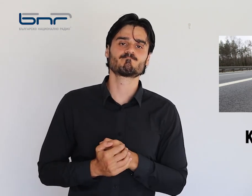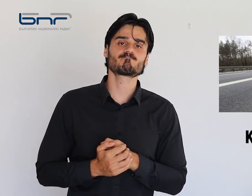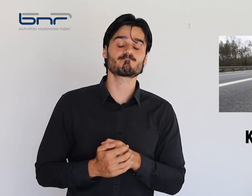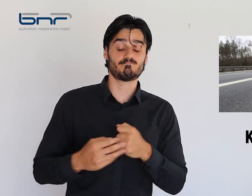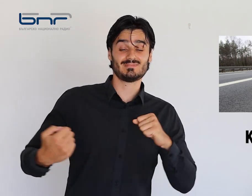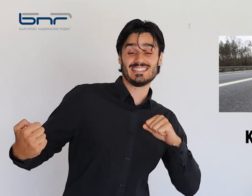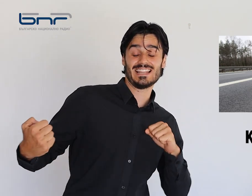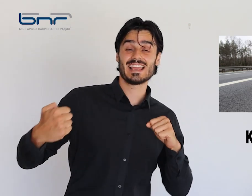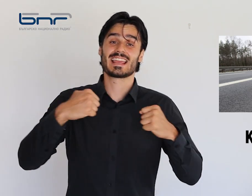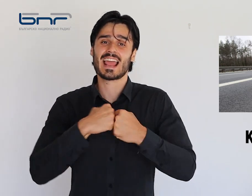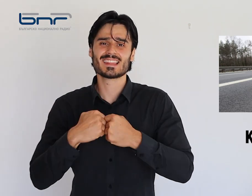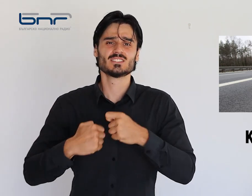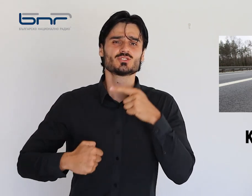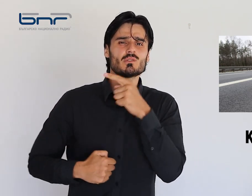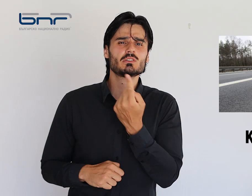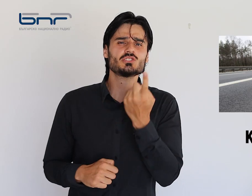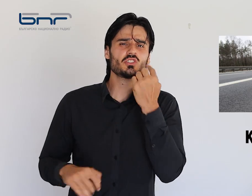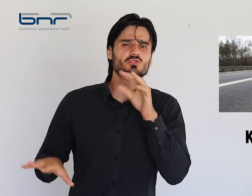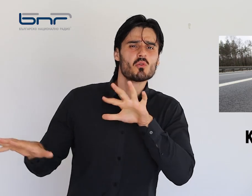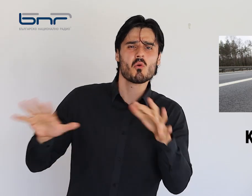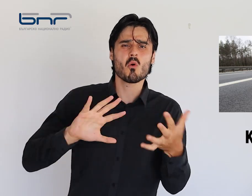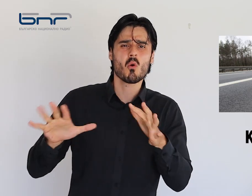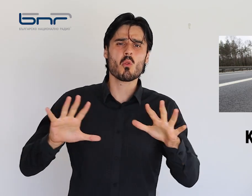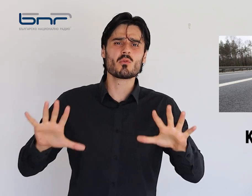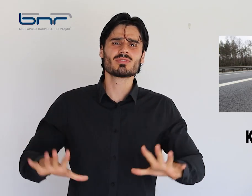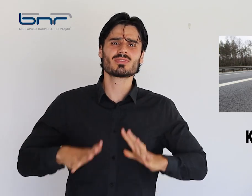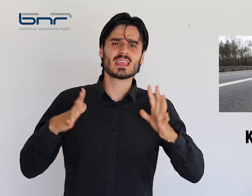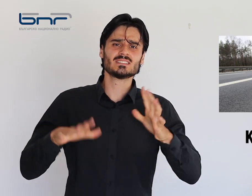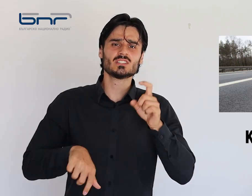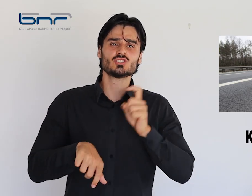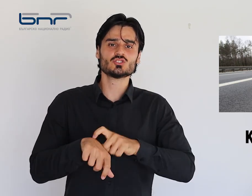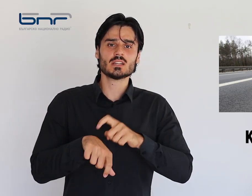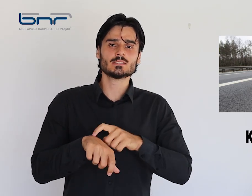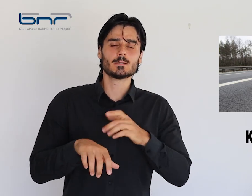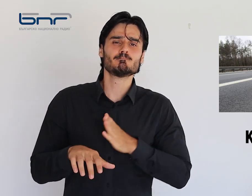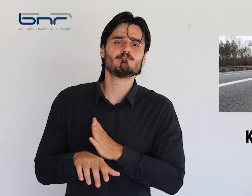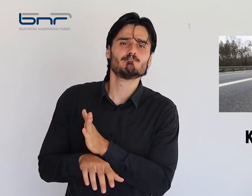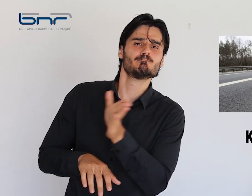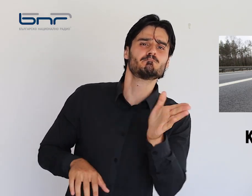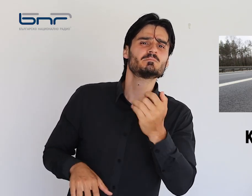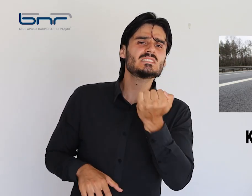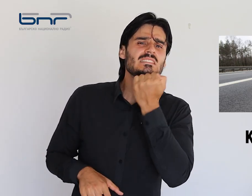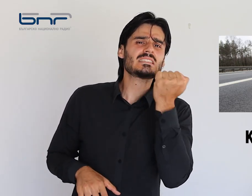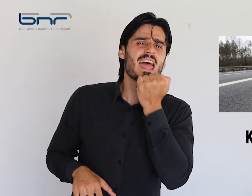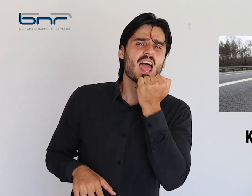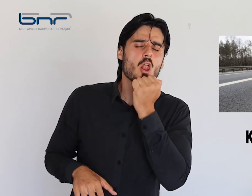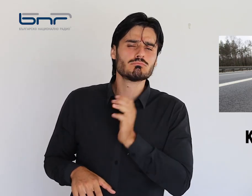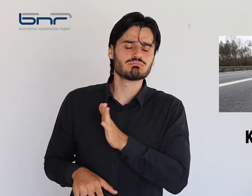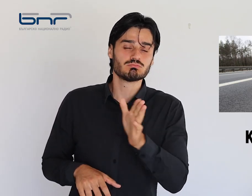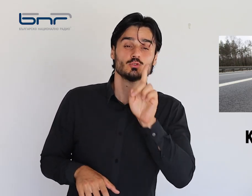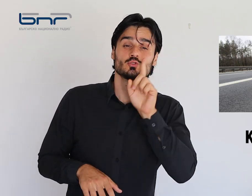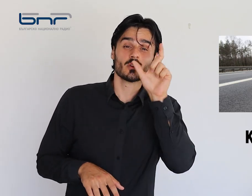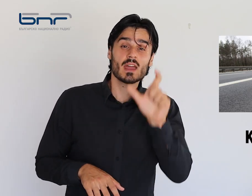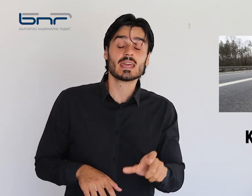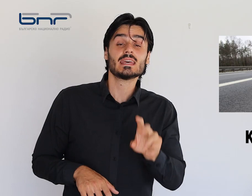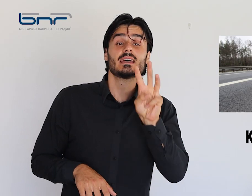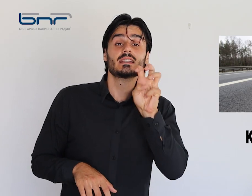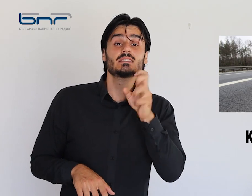Катастрофата е станала с нощта около 22 часа във близост до отбивката за село Ралево. Остановено е, че водачът 30 годишен,